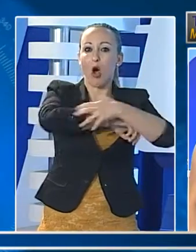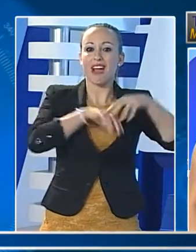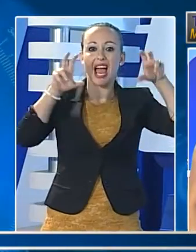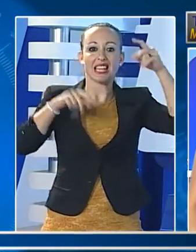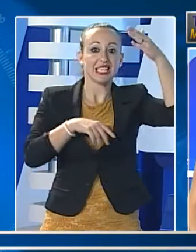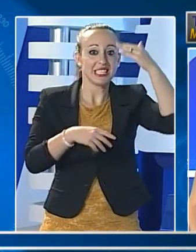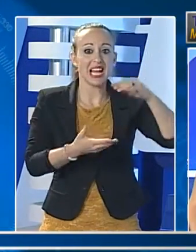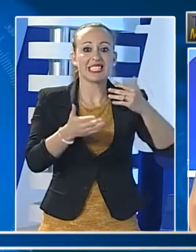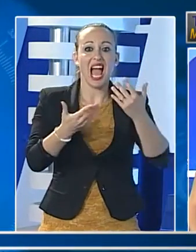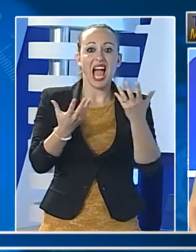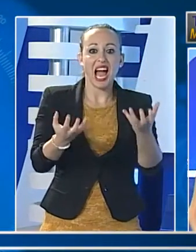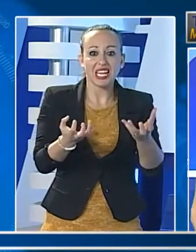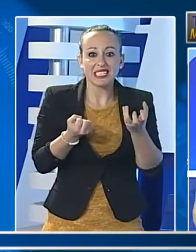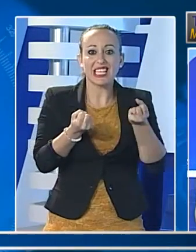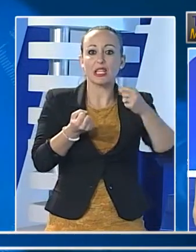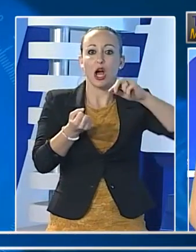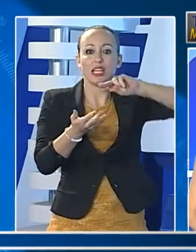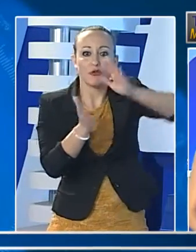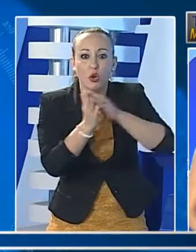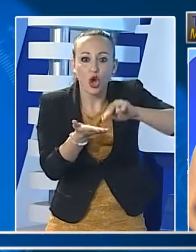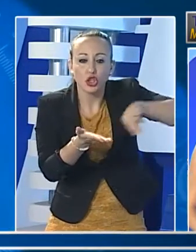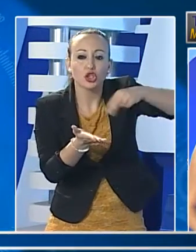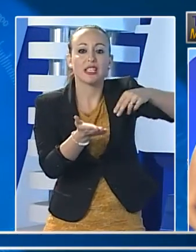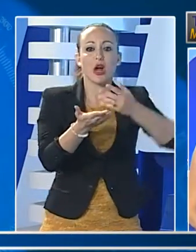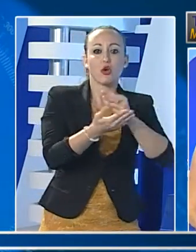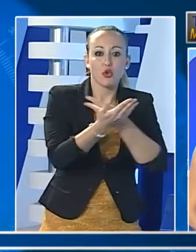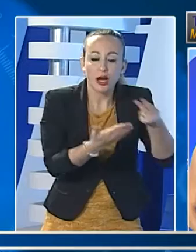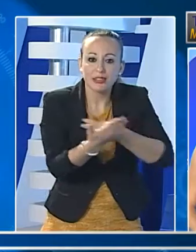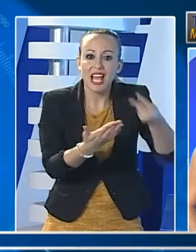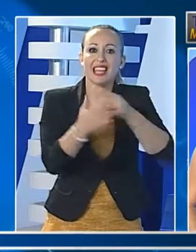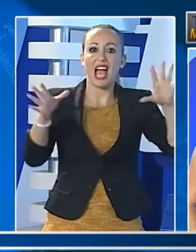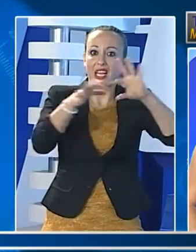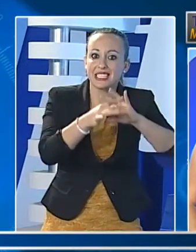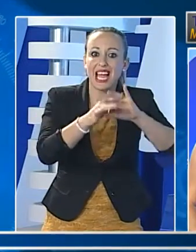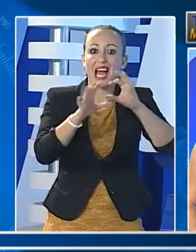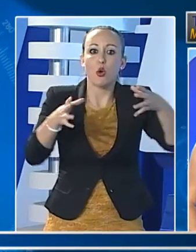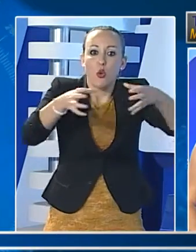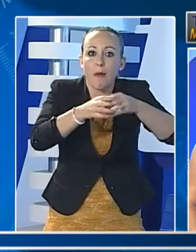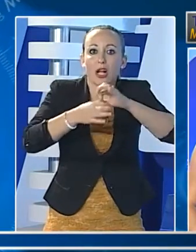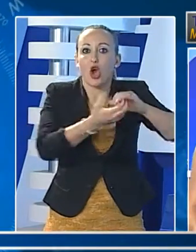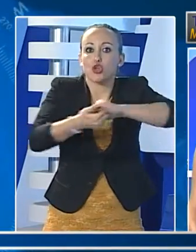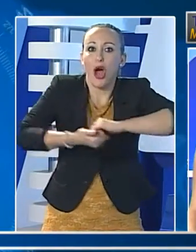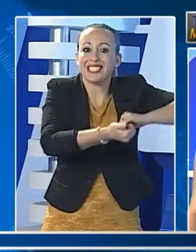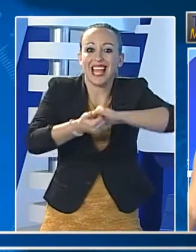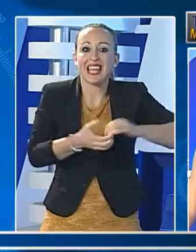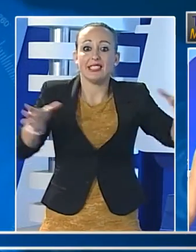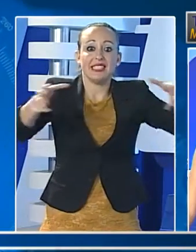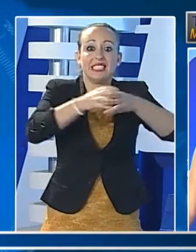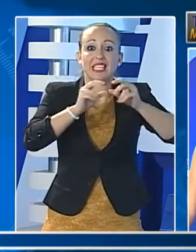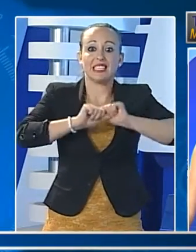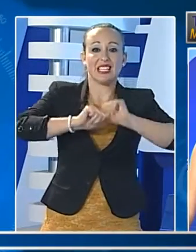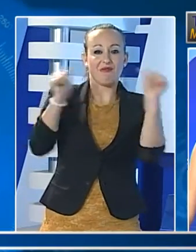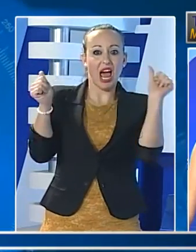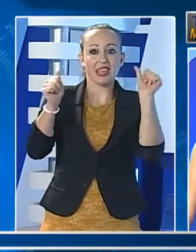'ISTAT. Con questa notizia concludiamo la nostra edizione. Noi ci rivediamo domani alla stessa ora